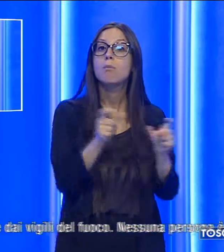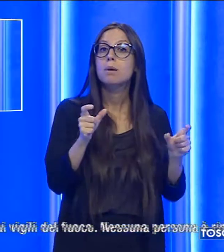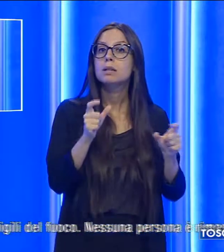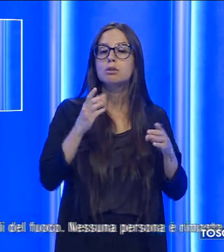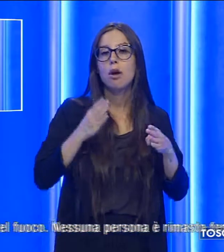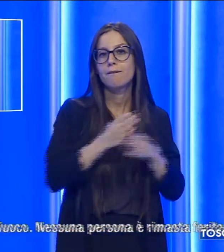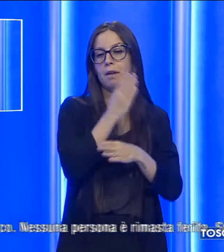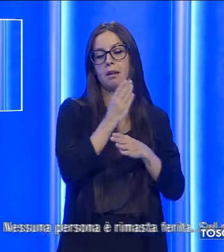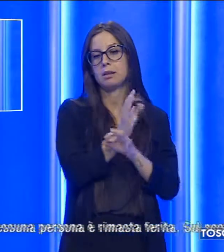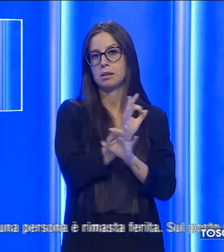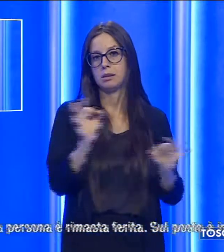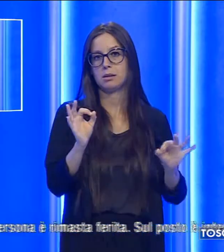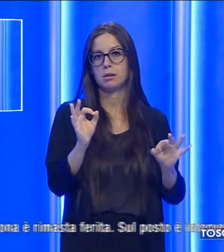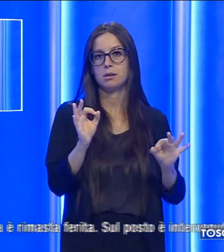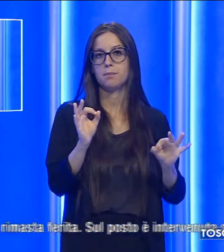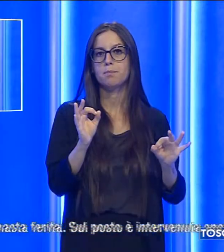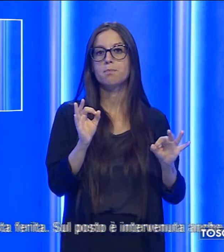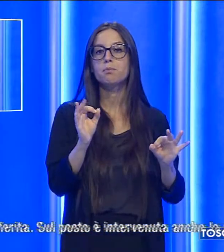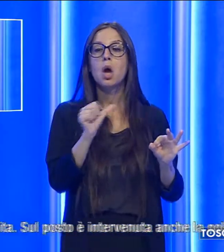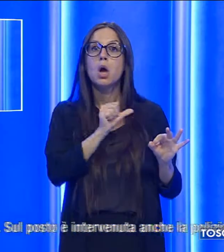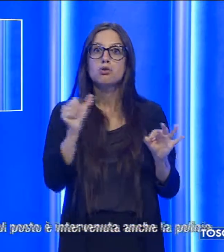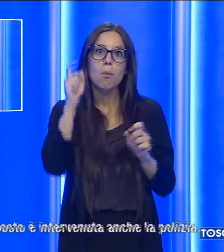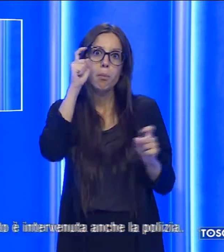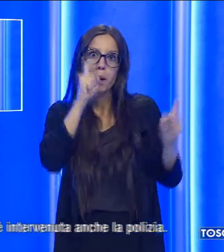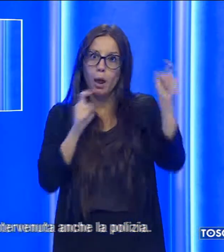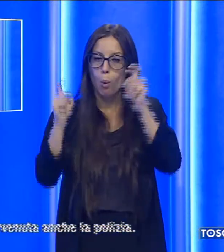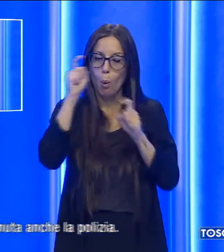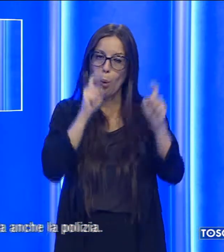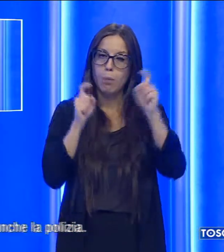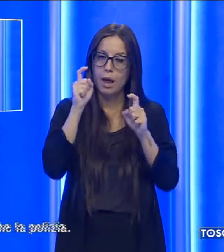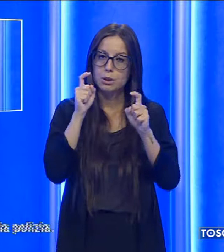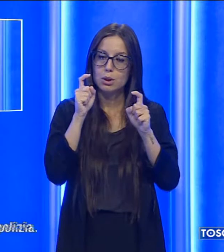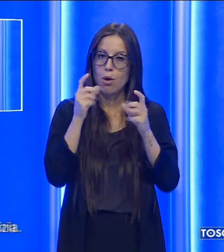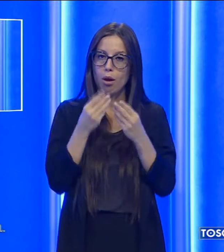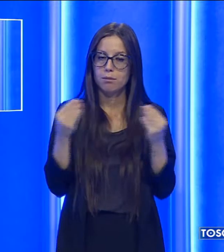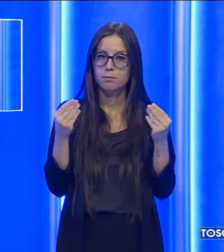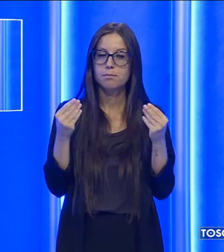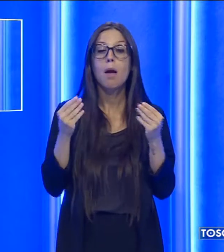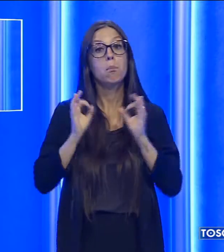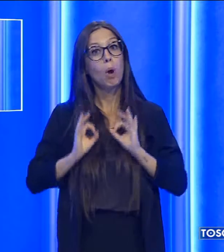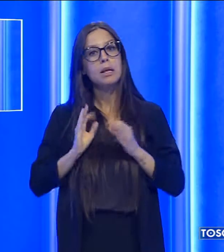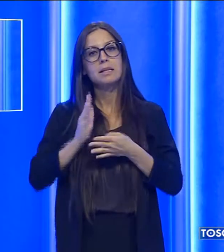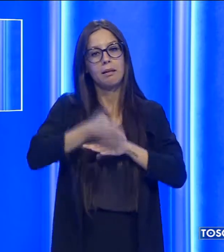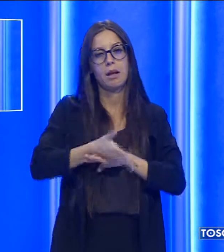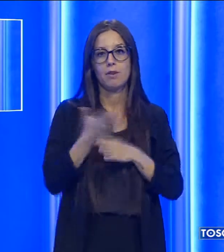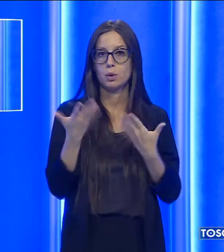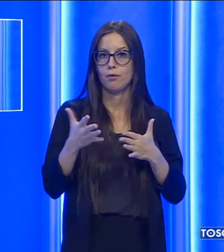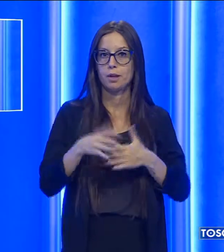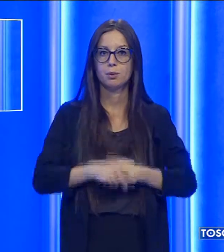è rimasta ferita.'è stata un po' di preoccupazione sul posto. È intervenuta anche la polizia.